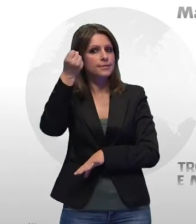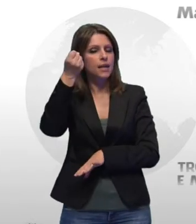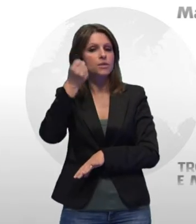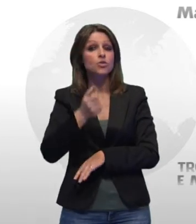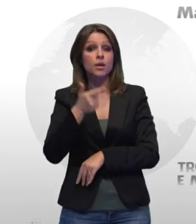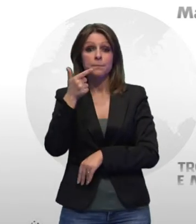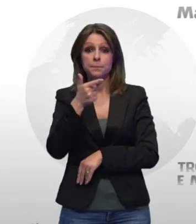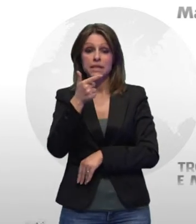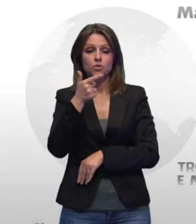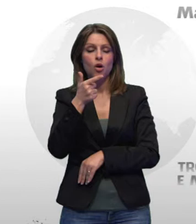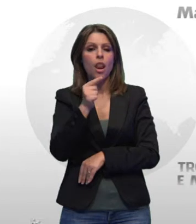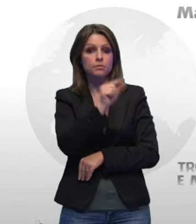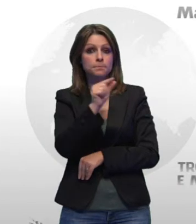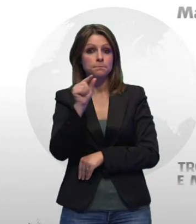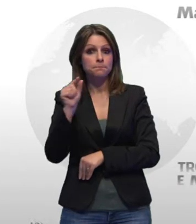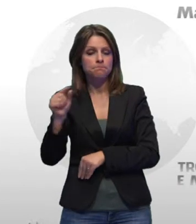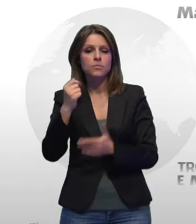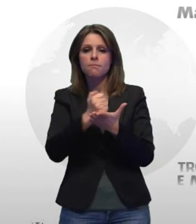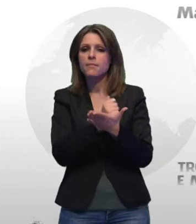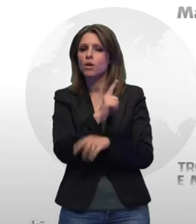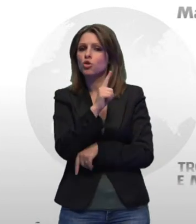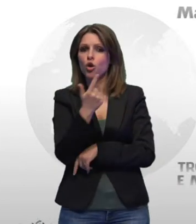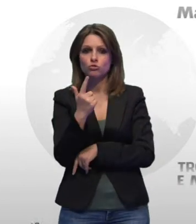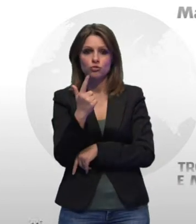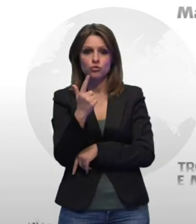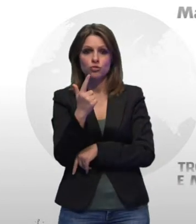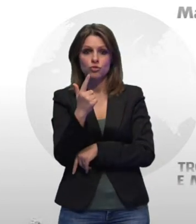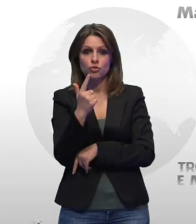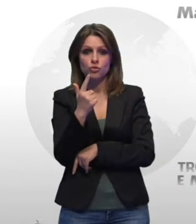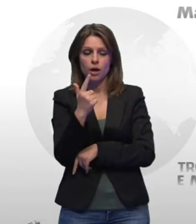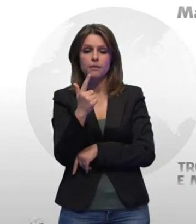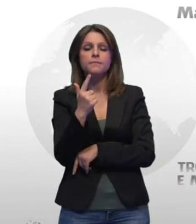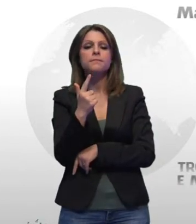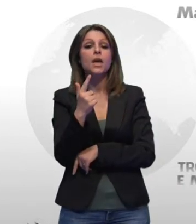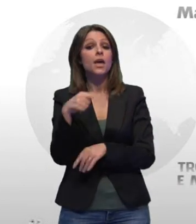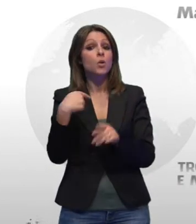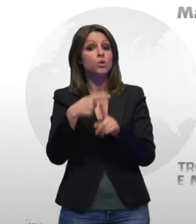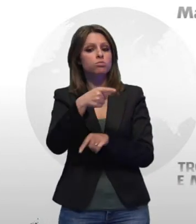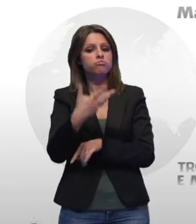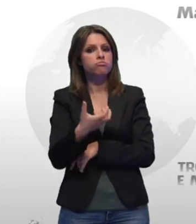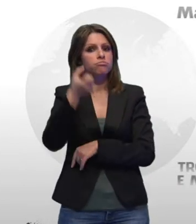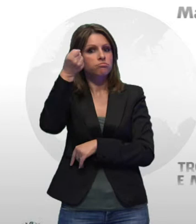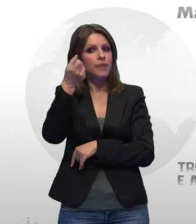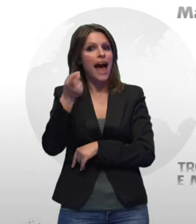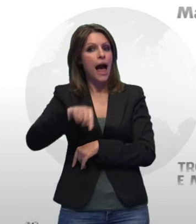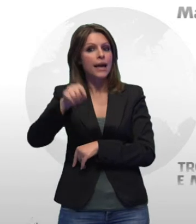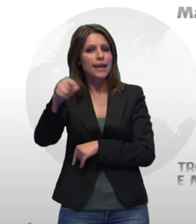detenzione e porto illegale di arma clandestina, ricettazione della stessa e detenzione